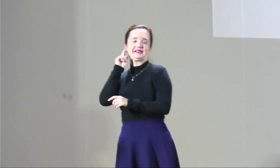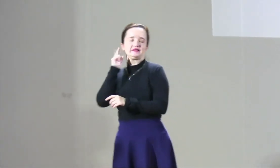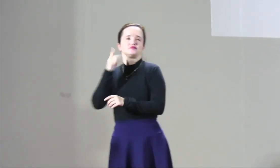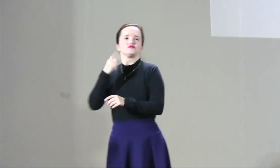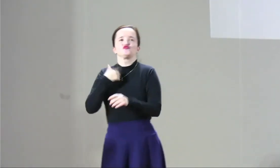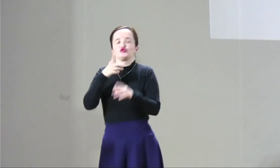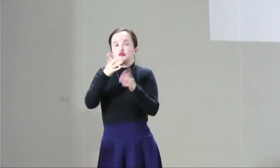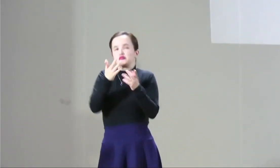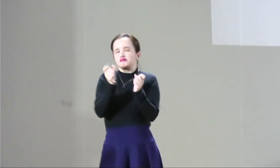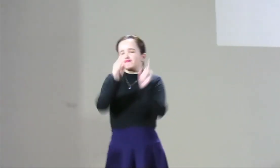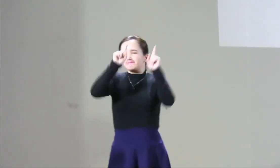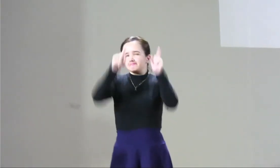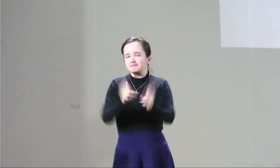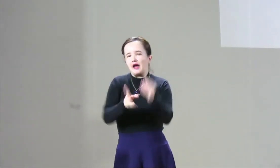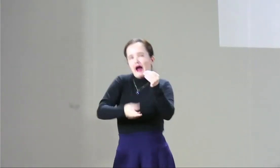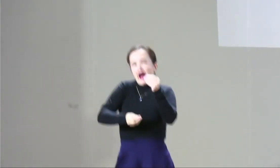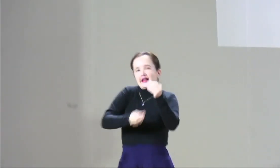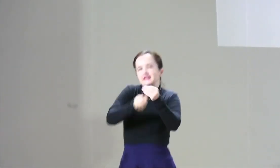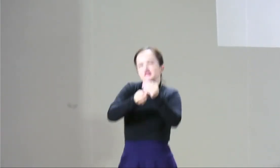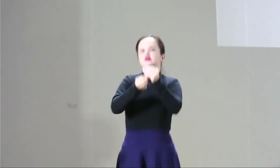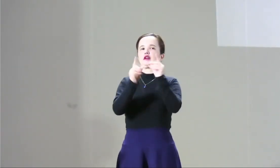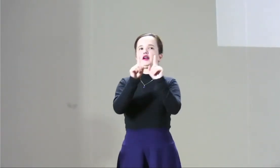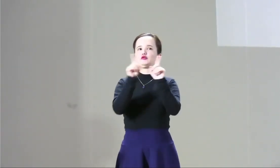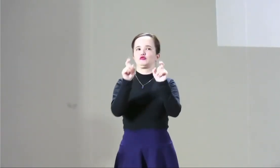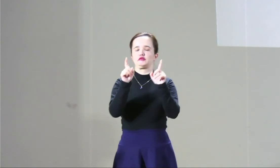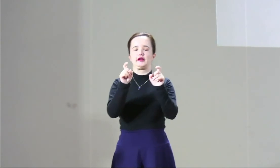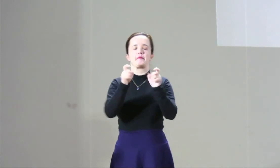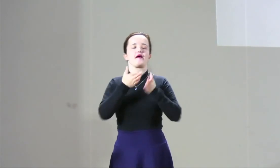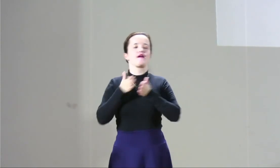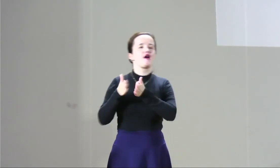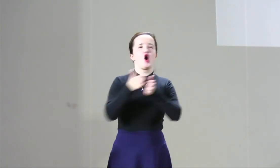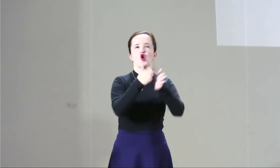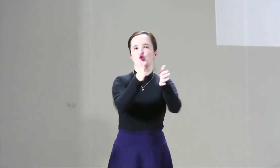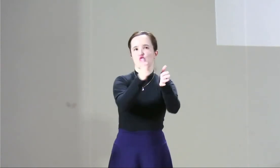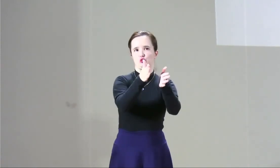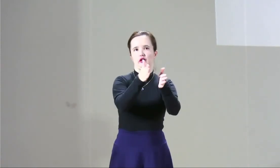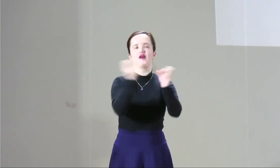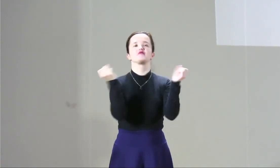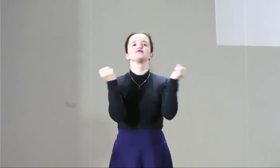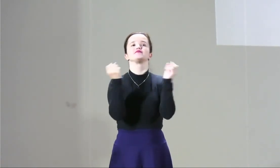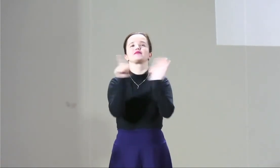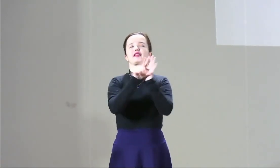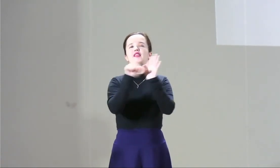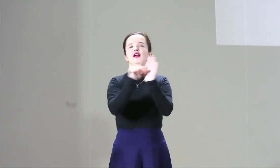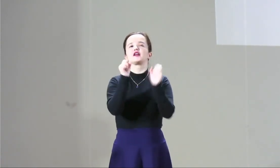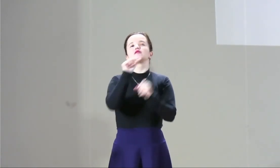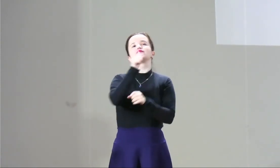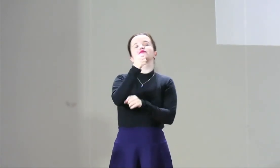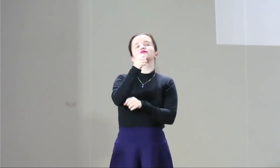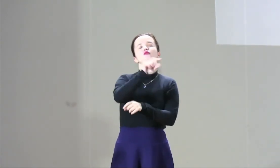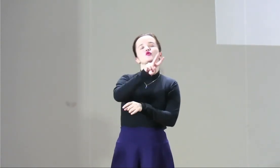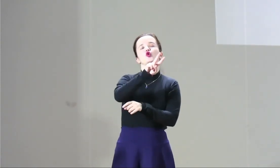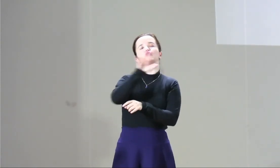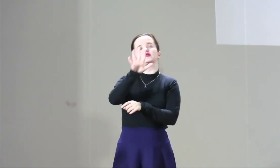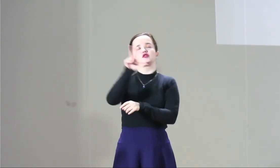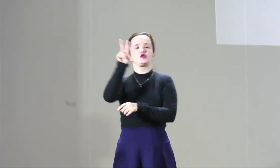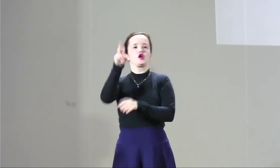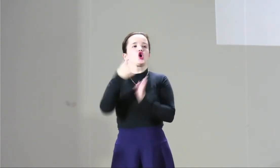Santiago la pregunta que le formuló a María Cristina a mí me gustaría adicionar algo más con respecto a la